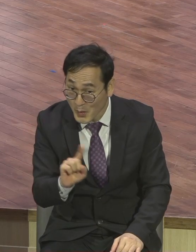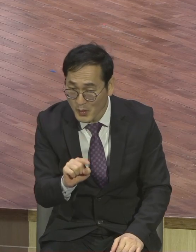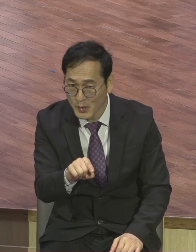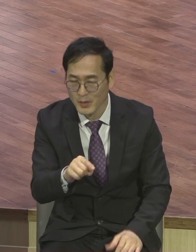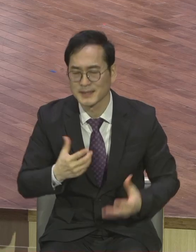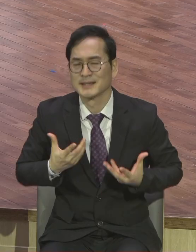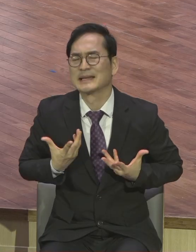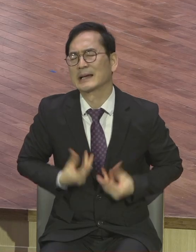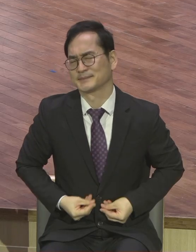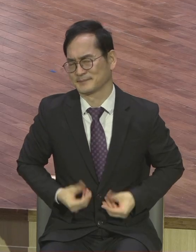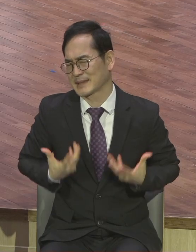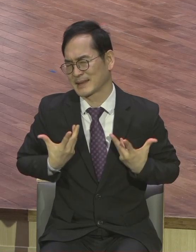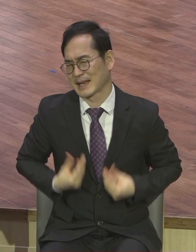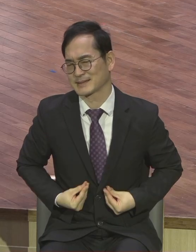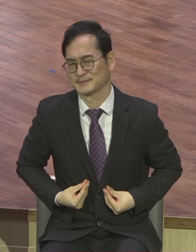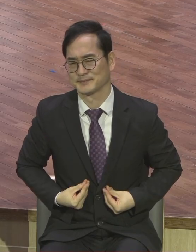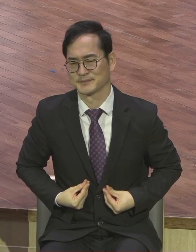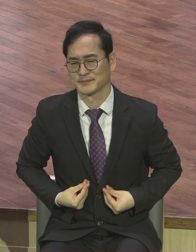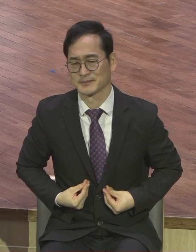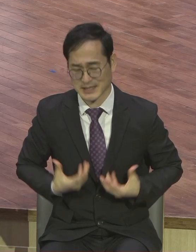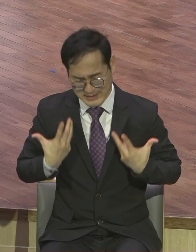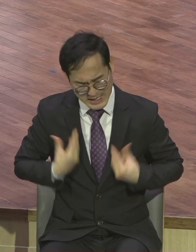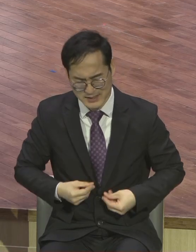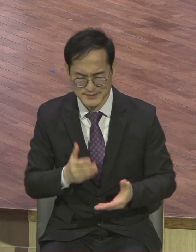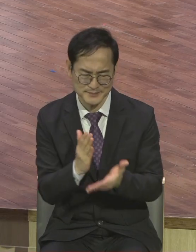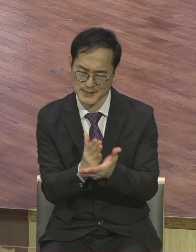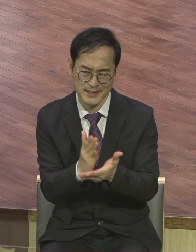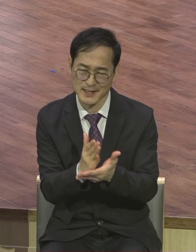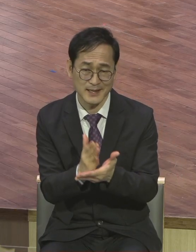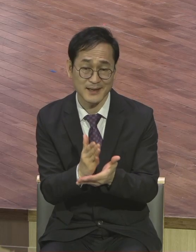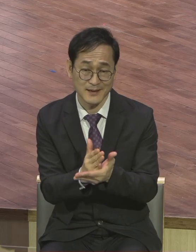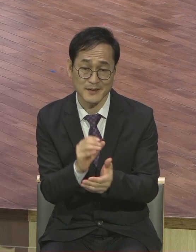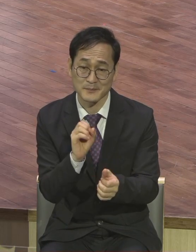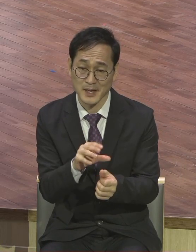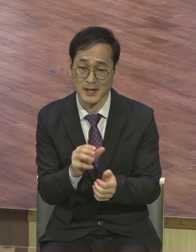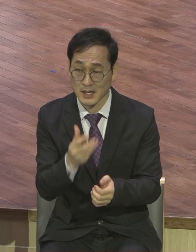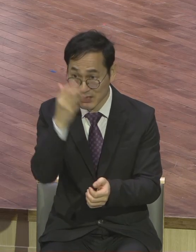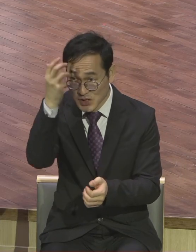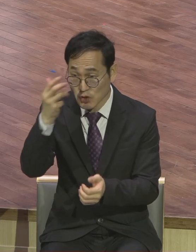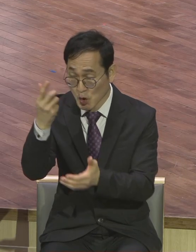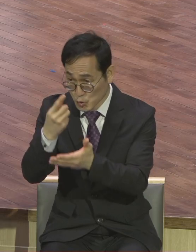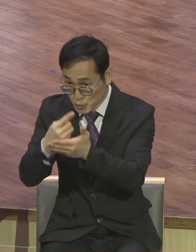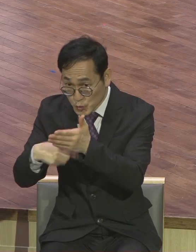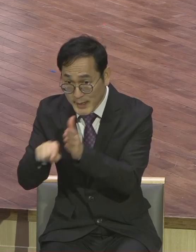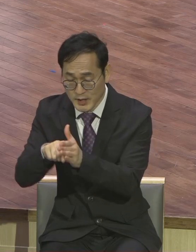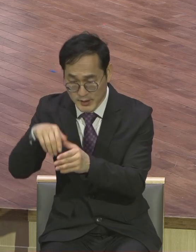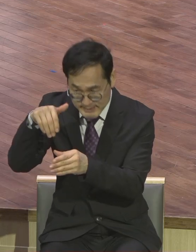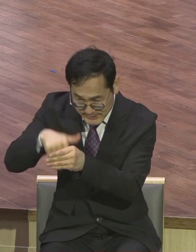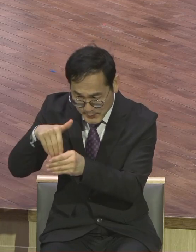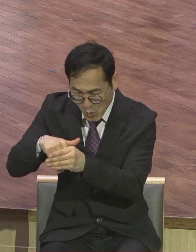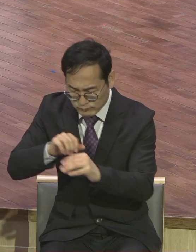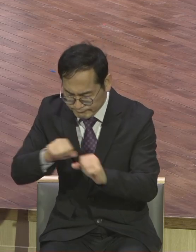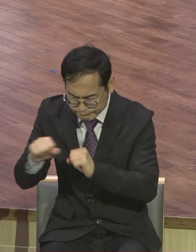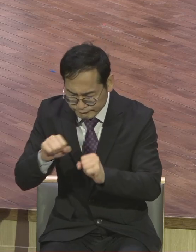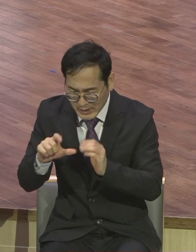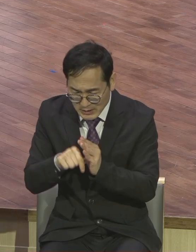낙심은 건물이다 성령을 위하여 심고 나서 낙심하거나 절대